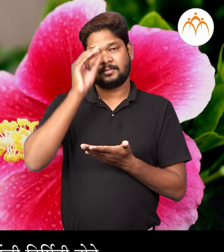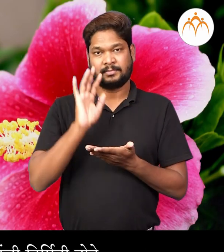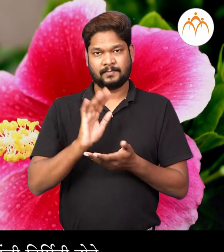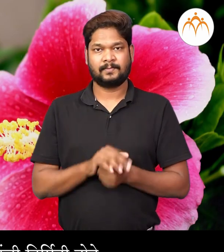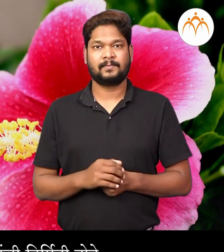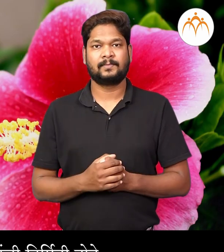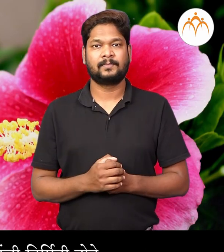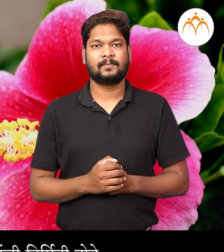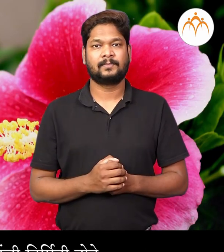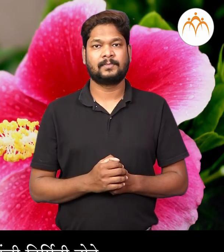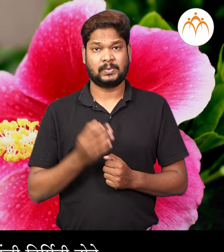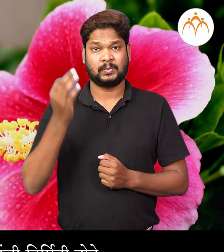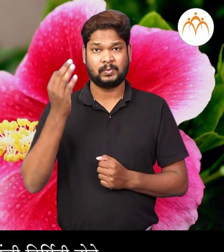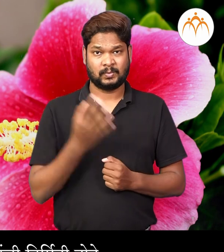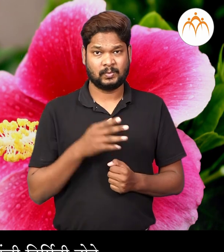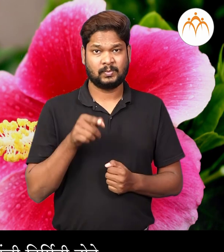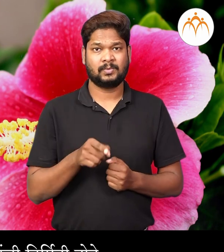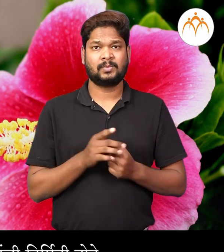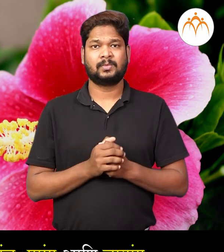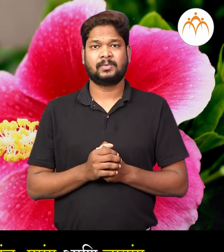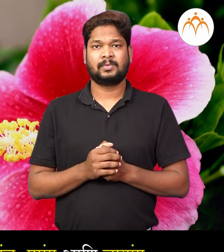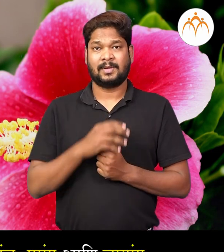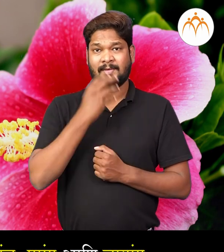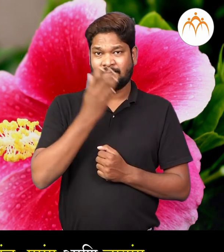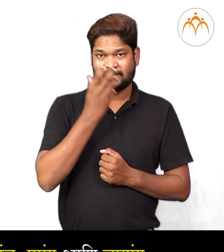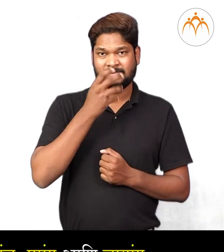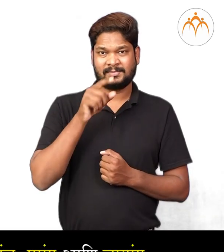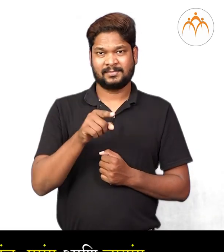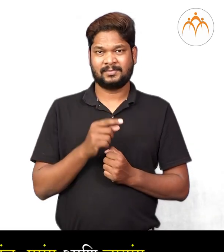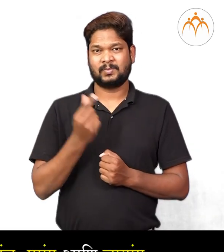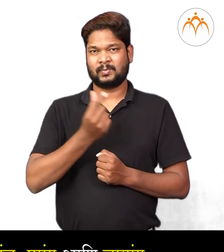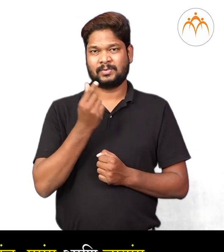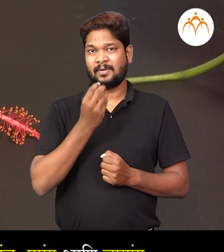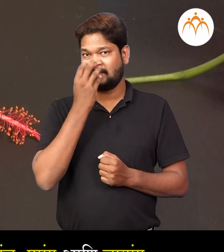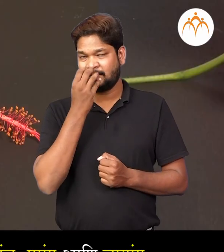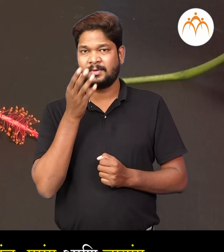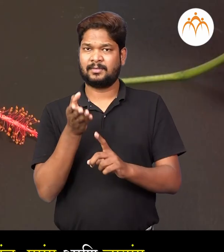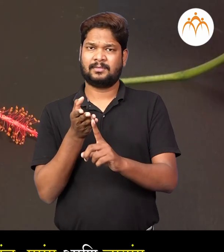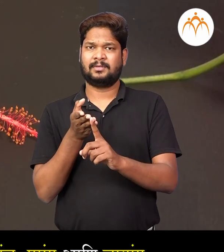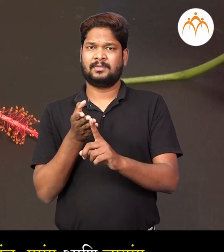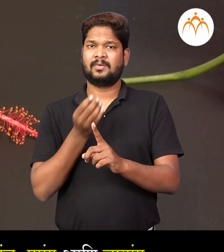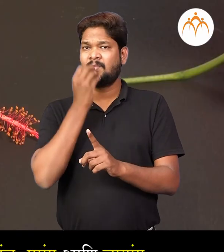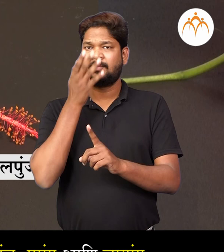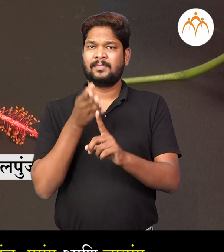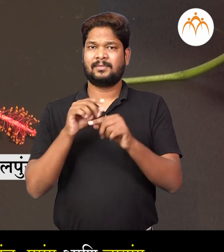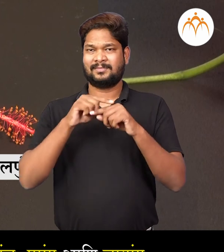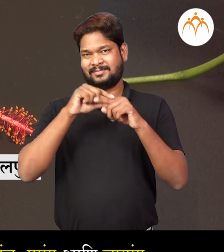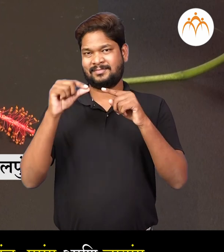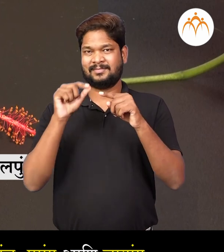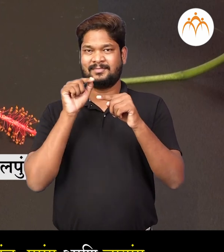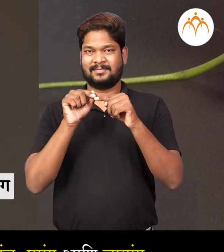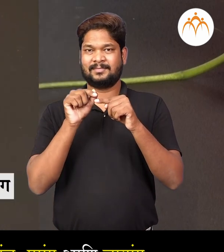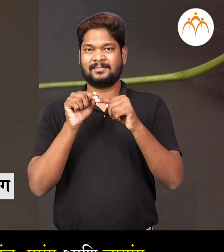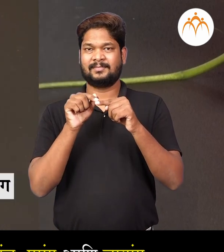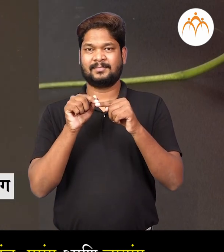पादना सठी फुलांची निर्मिती होते। फुलांचे भाग देट, निदलपुंज, दलपुंज,